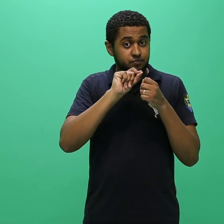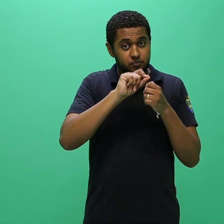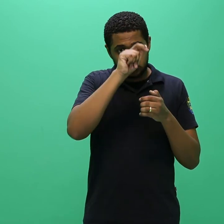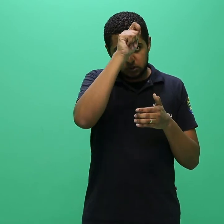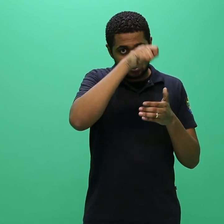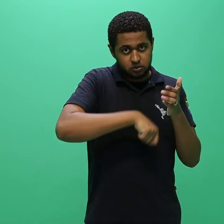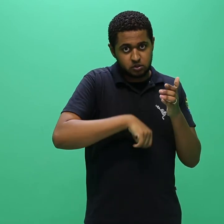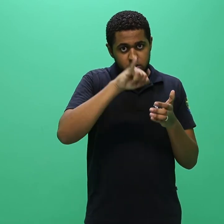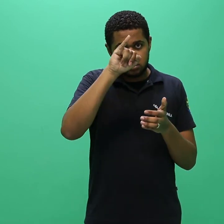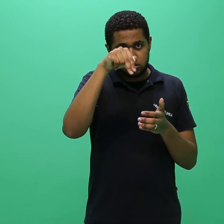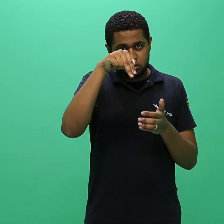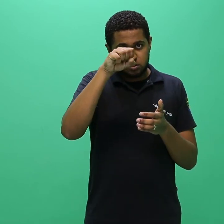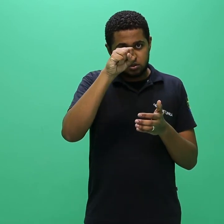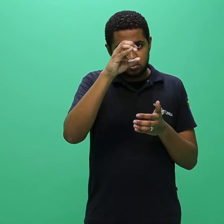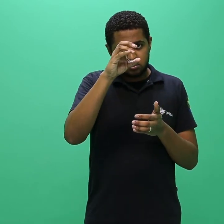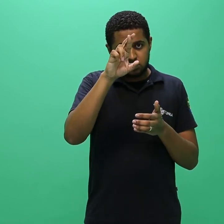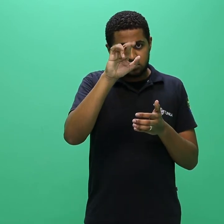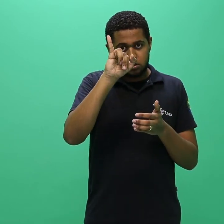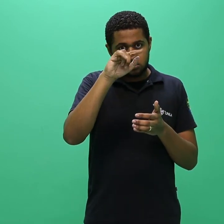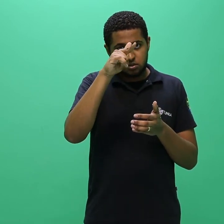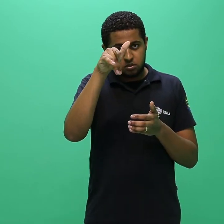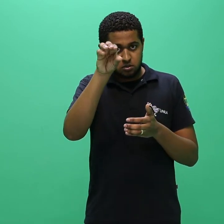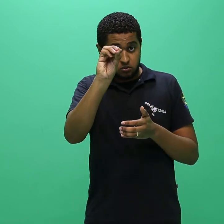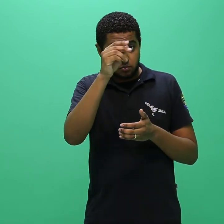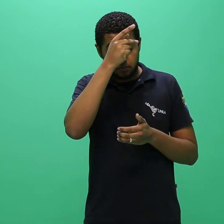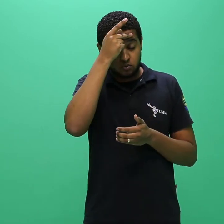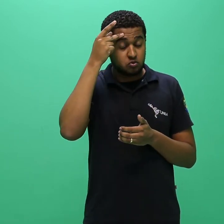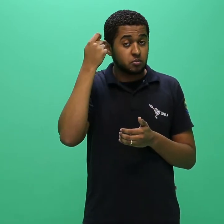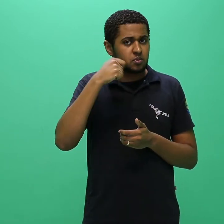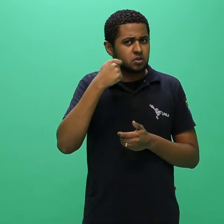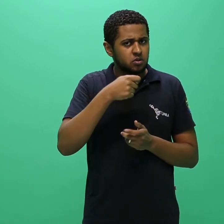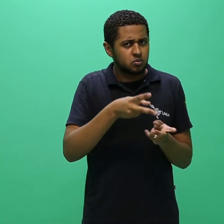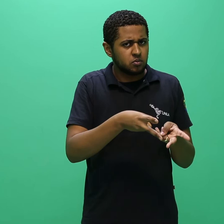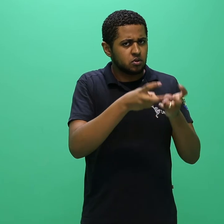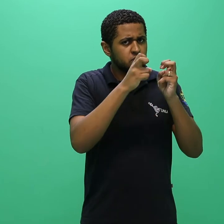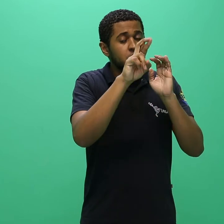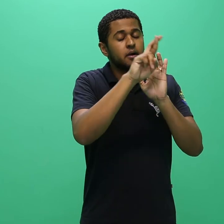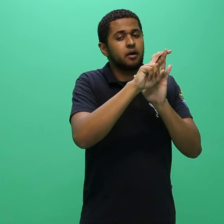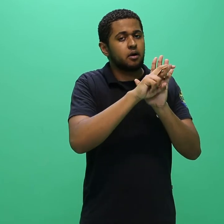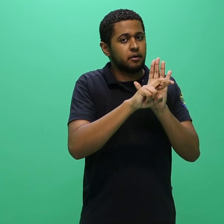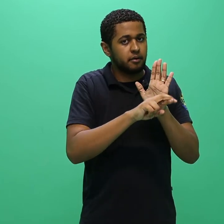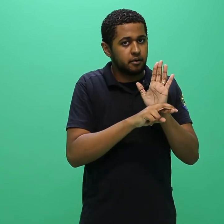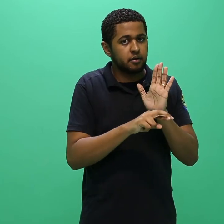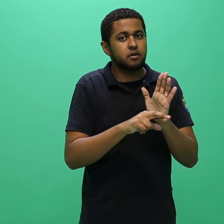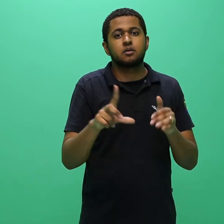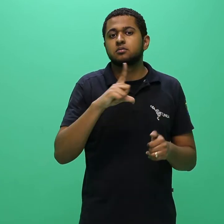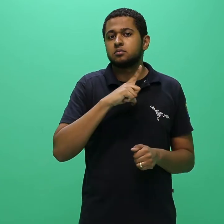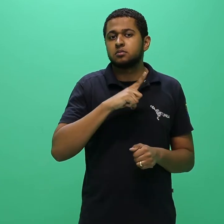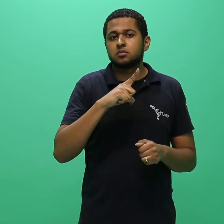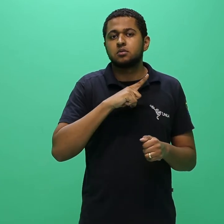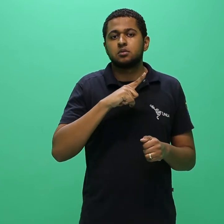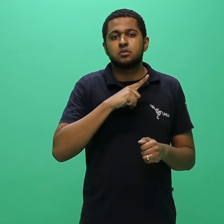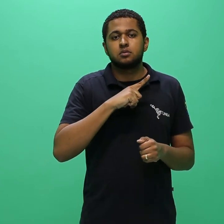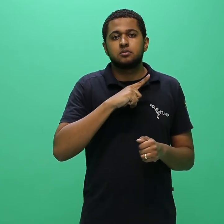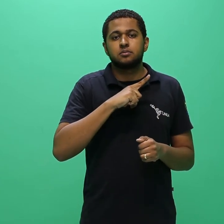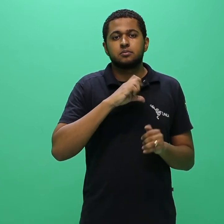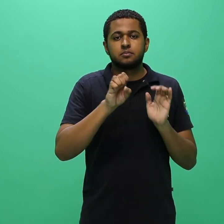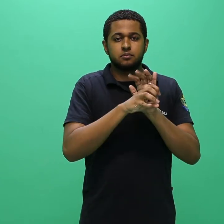deverá se atentar às regras estabelecidas no presente edital e em